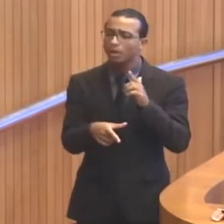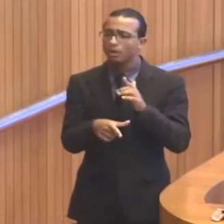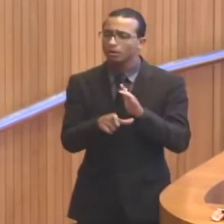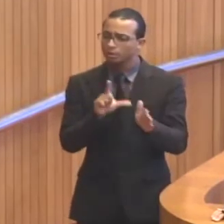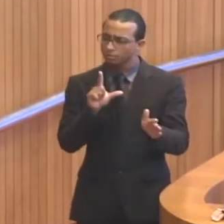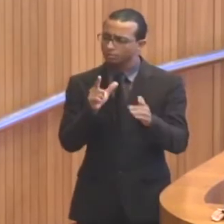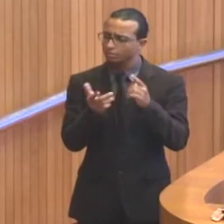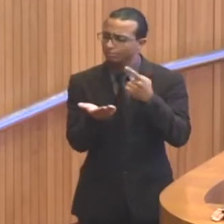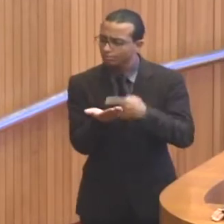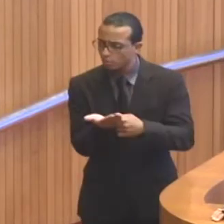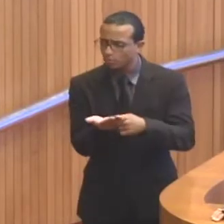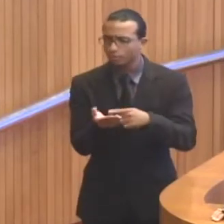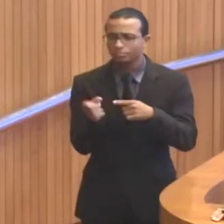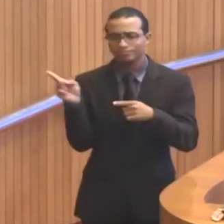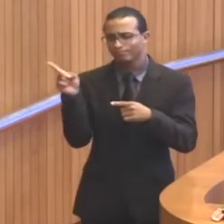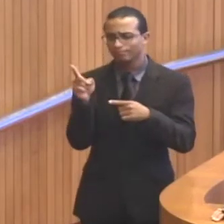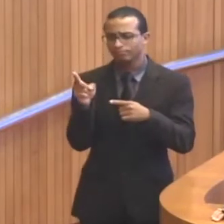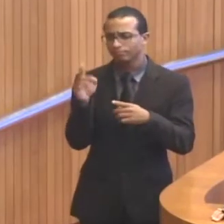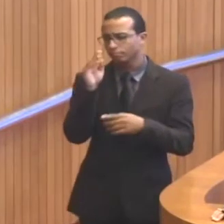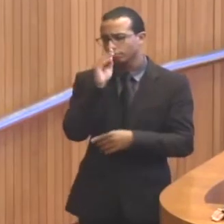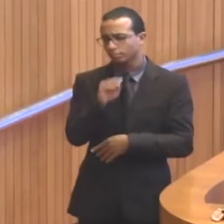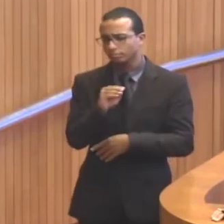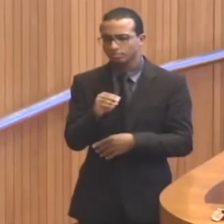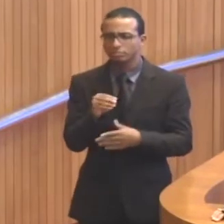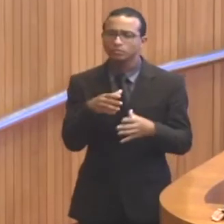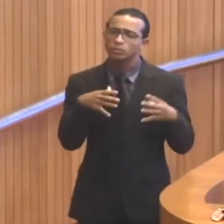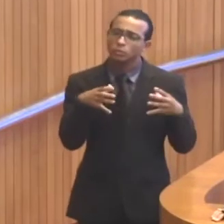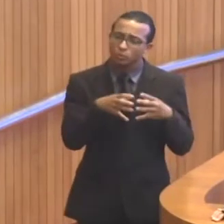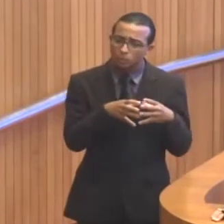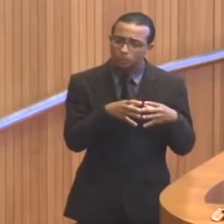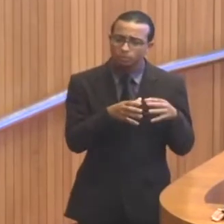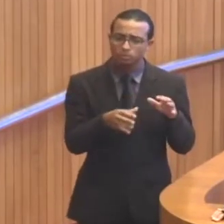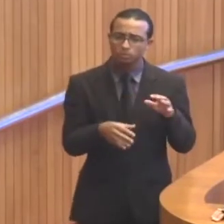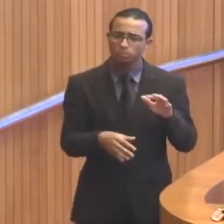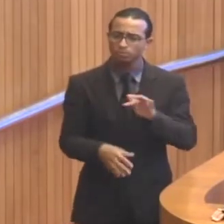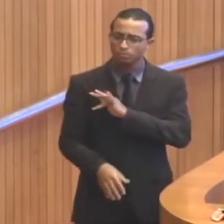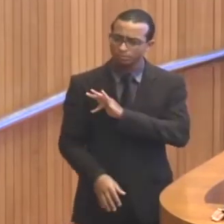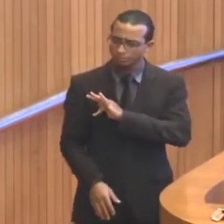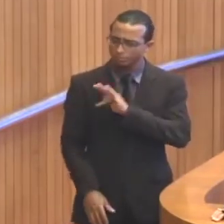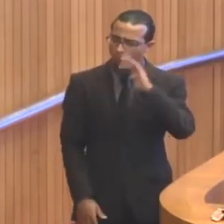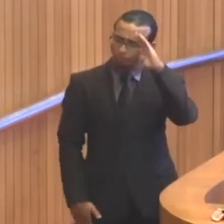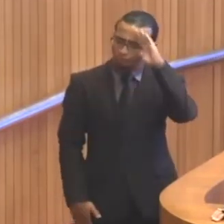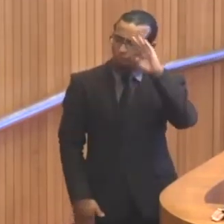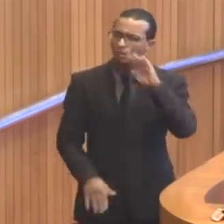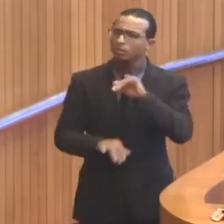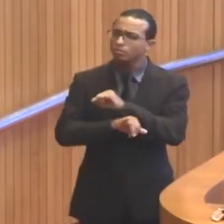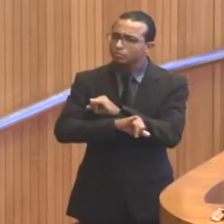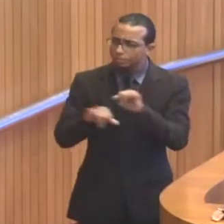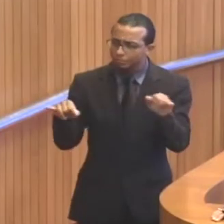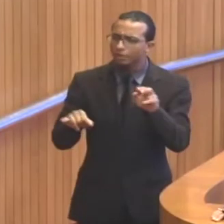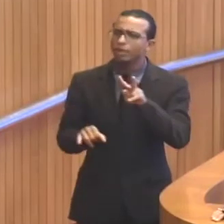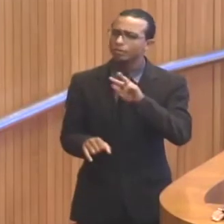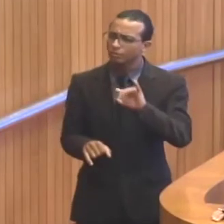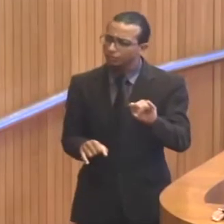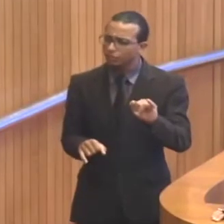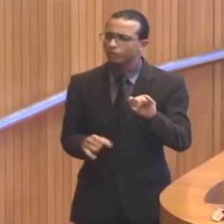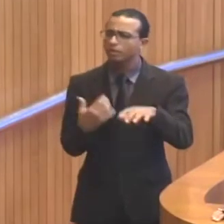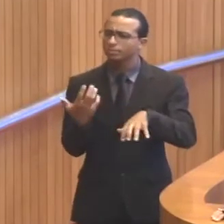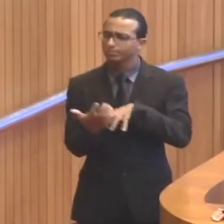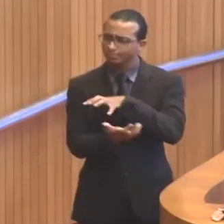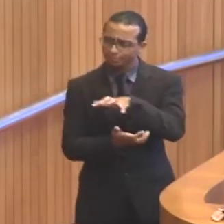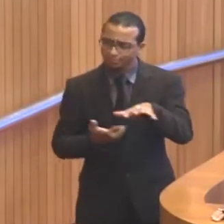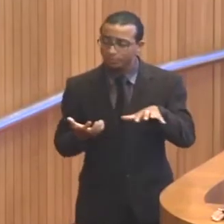e a categoria mais uma vez anuncia que vai se mobilizar. Estou marcando a Assembleia para o dia